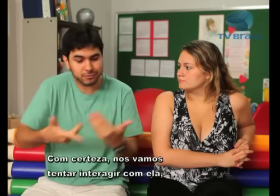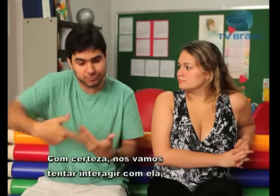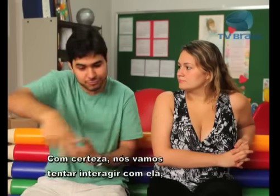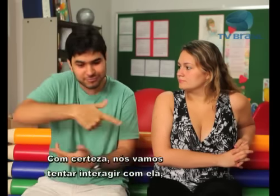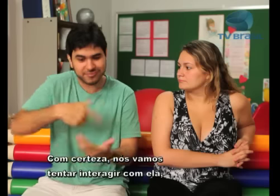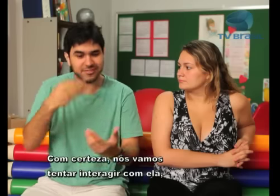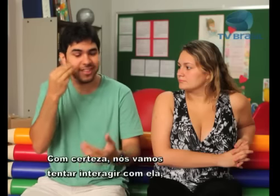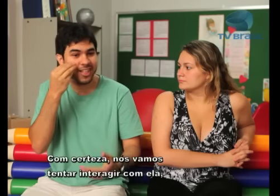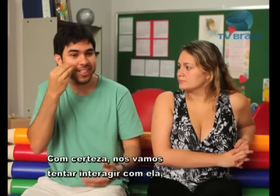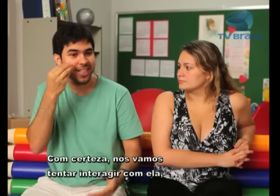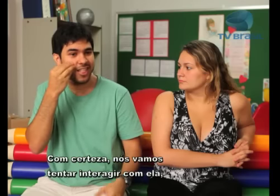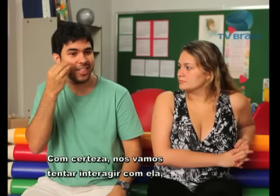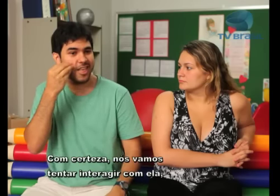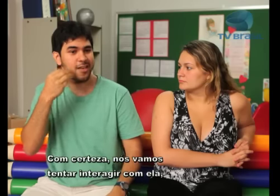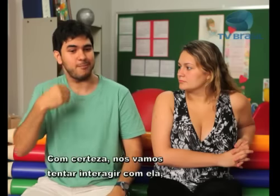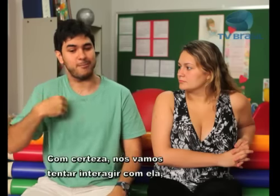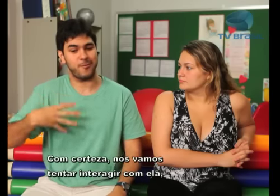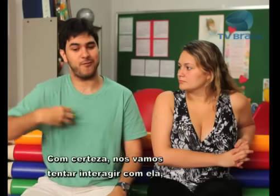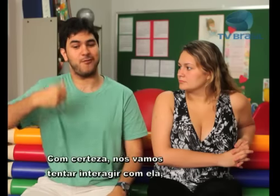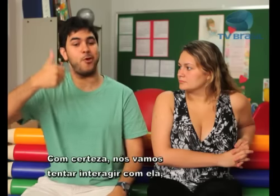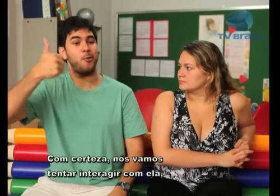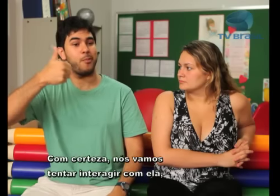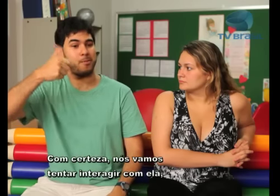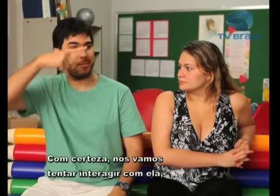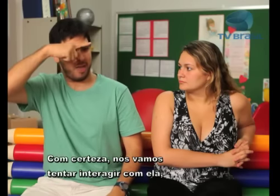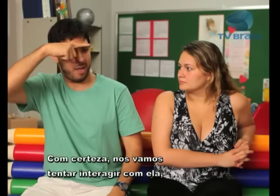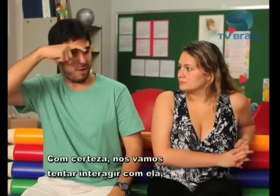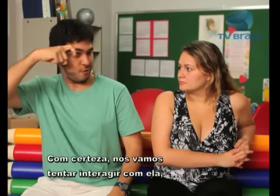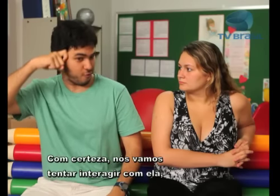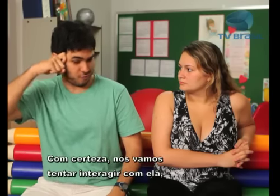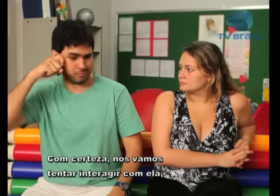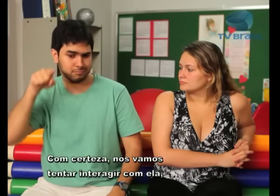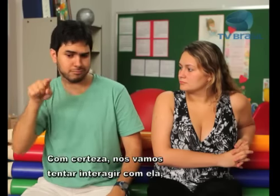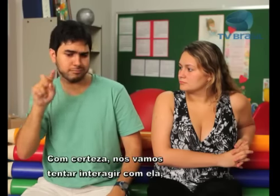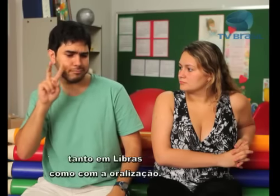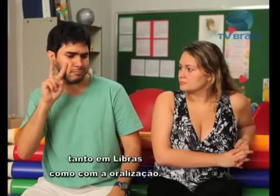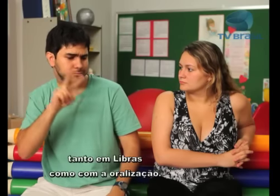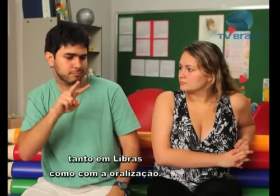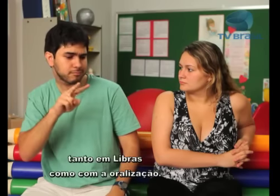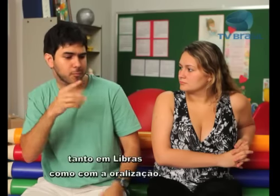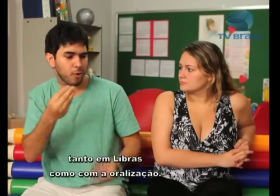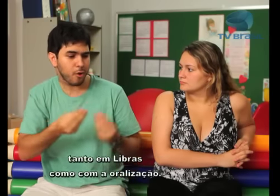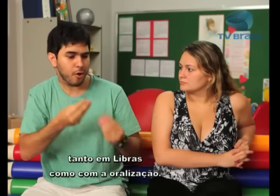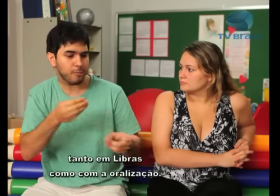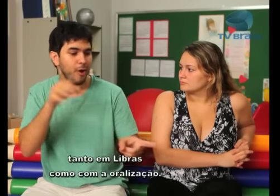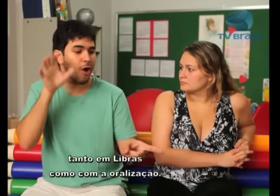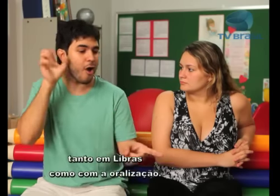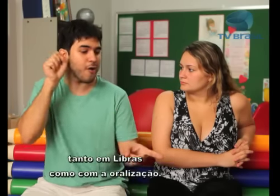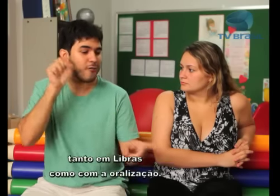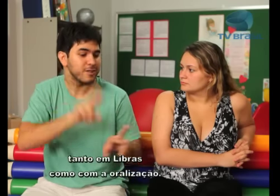E aí, com certeza, nós iremos tentar interagir com ela, né? Tanto em libras como